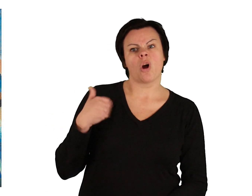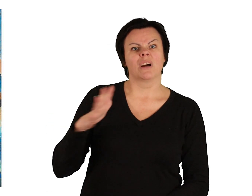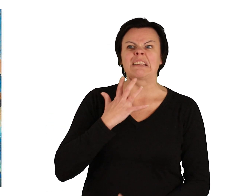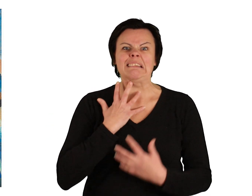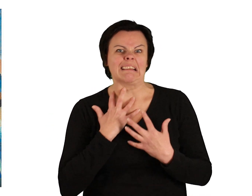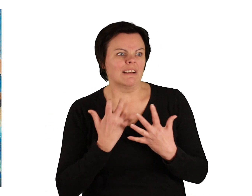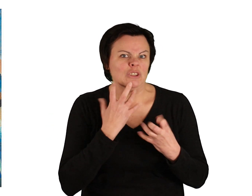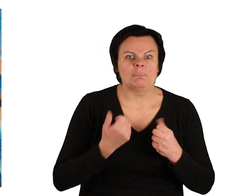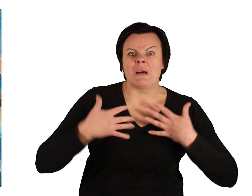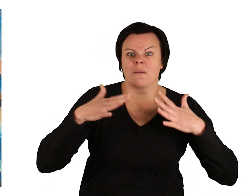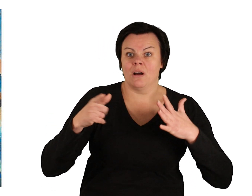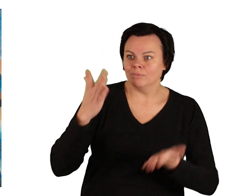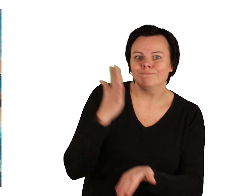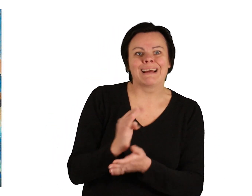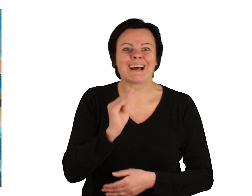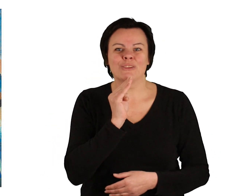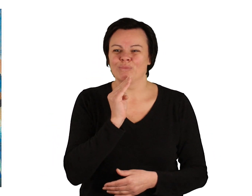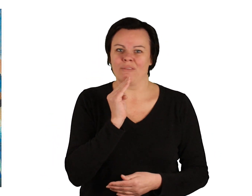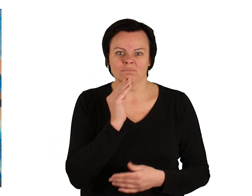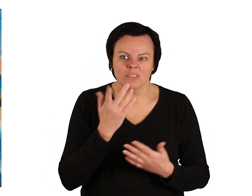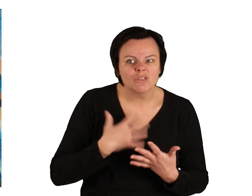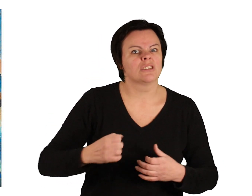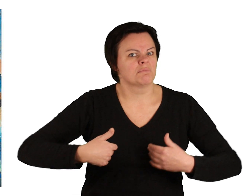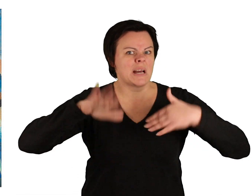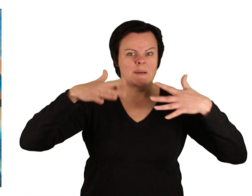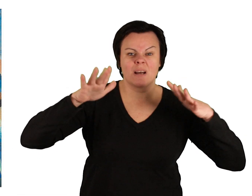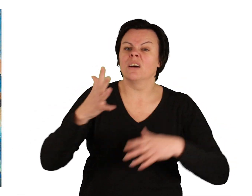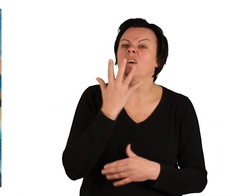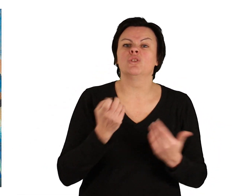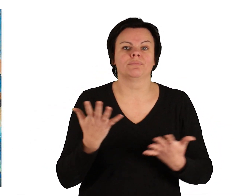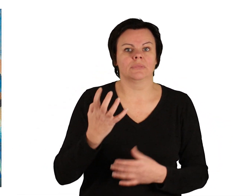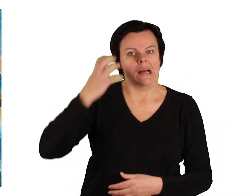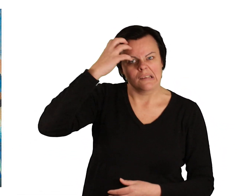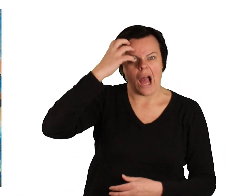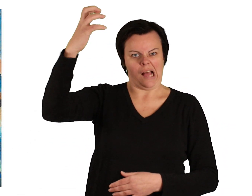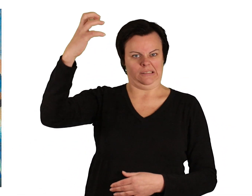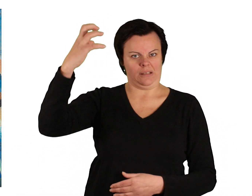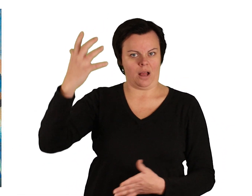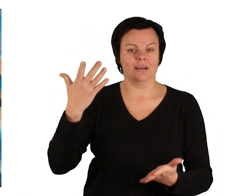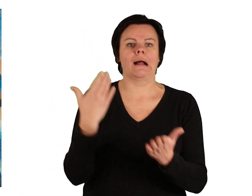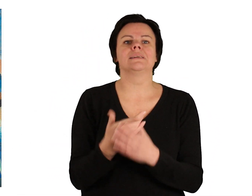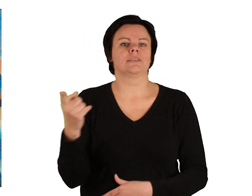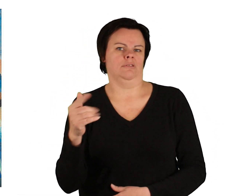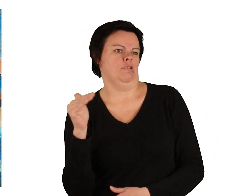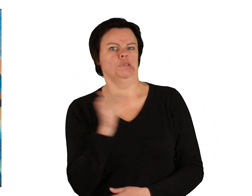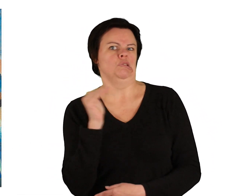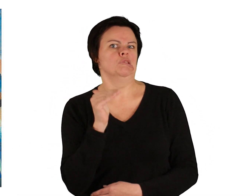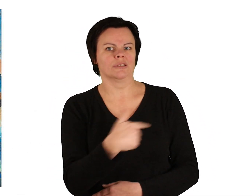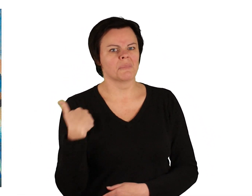Doch die Gier der Frau war noch immer nicht gestillt. Nun wollte sie Kaiserin werden und drängte ihren Mann, noch einmal zum Butt zu